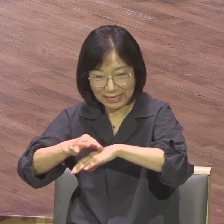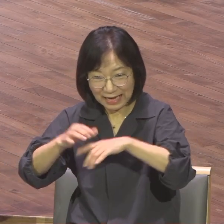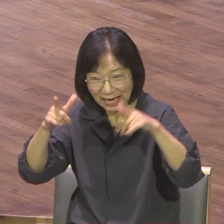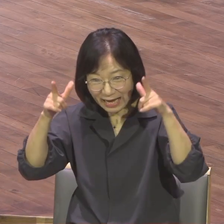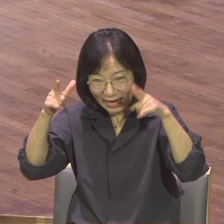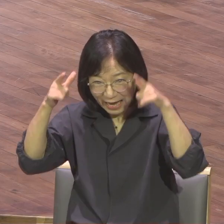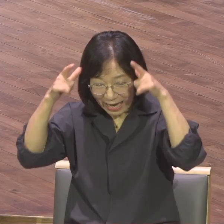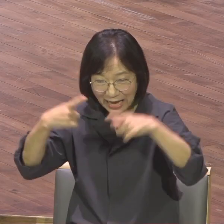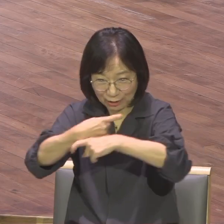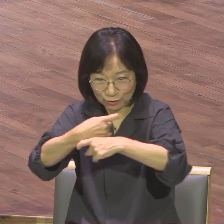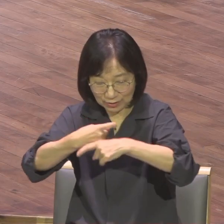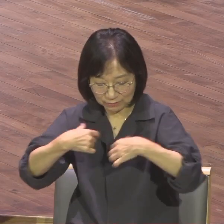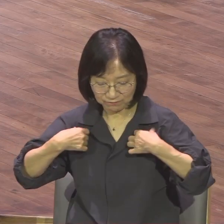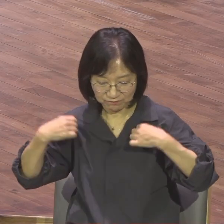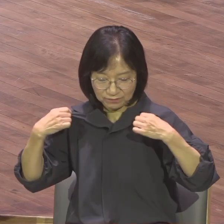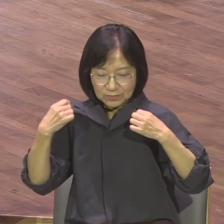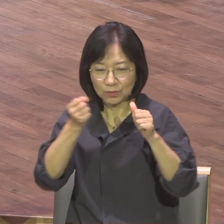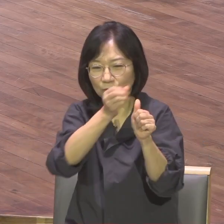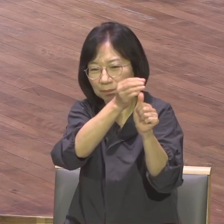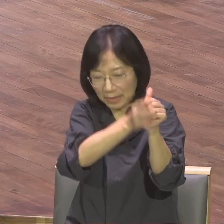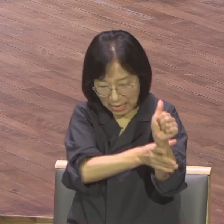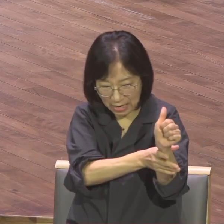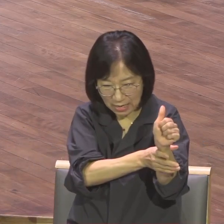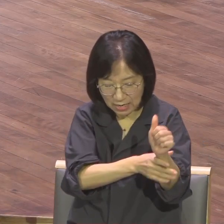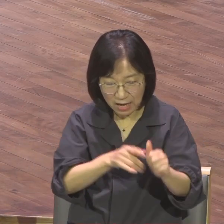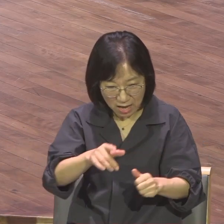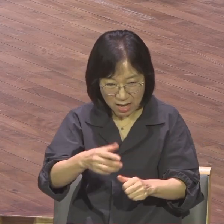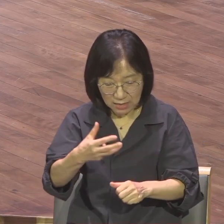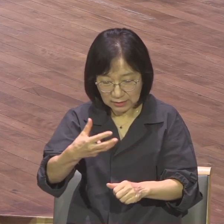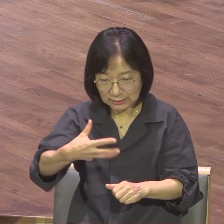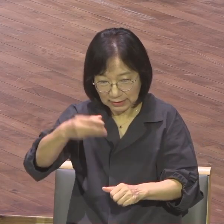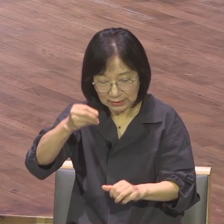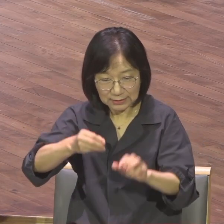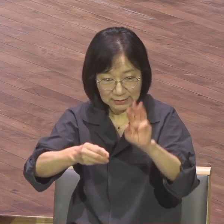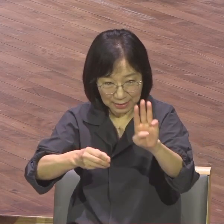그리소를 절대 놓치지 않도록 굳게 붙잡도록 언약을 심어주었습니다.